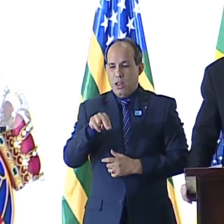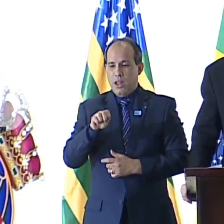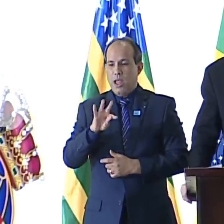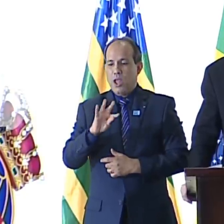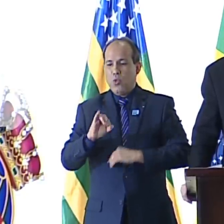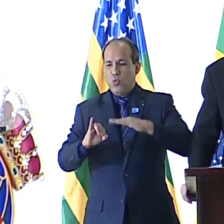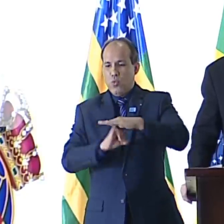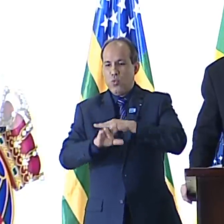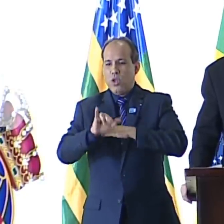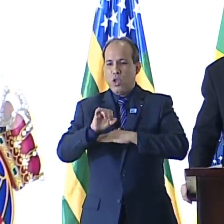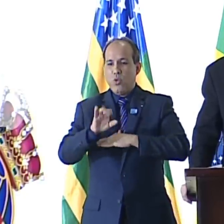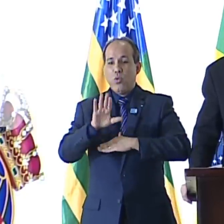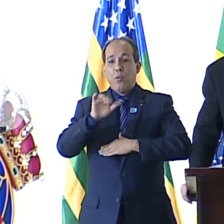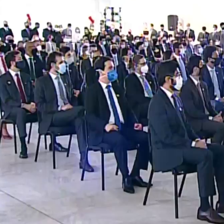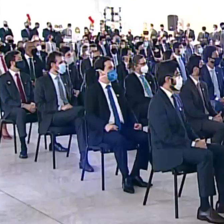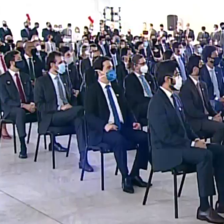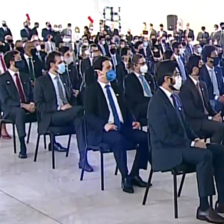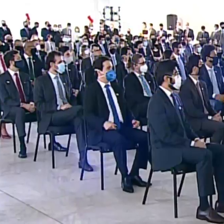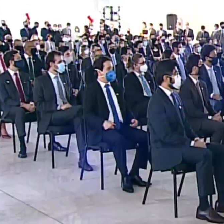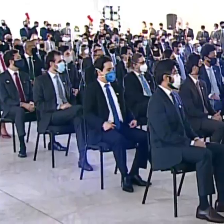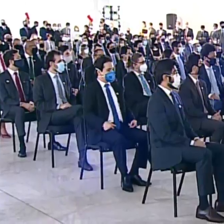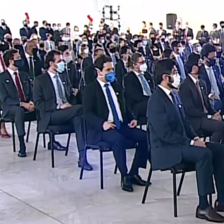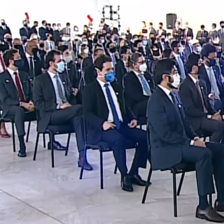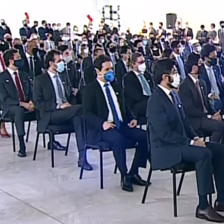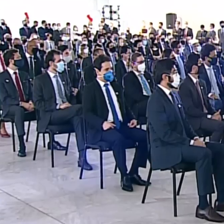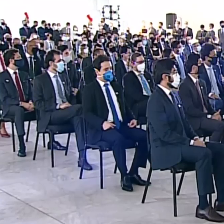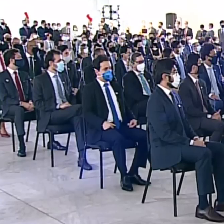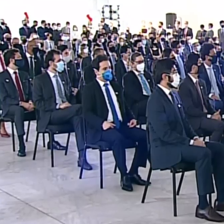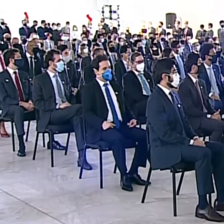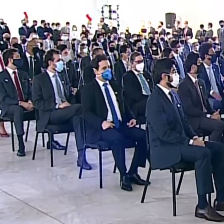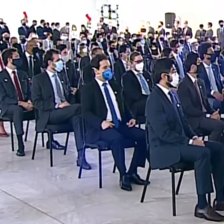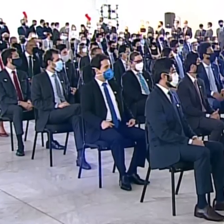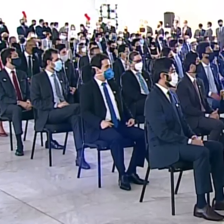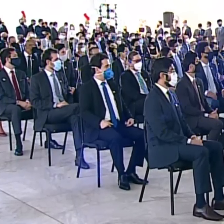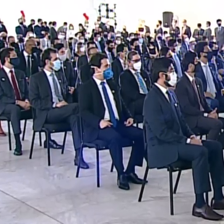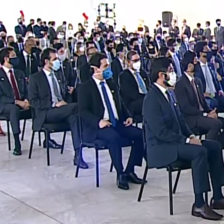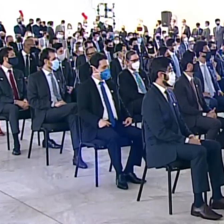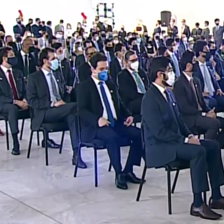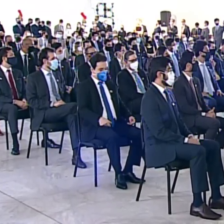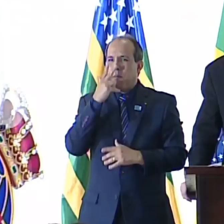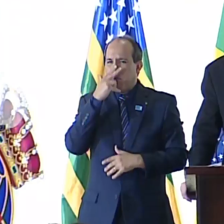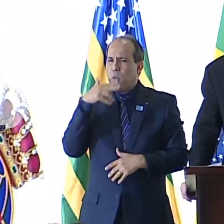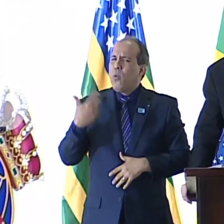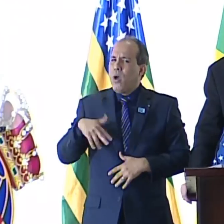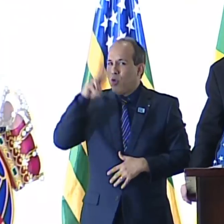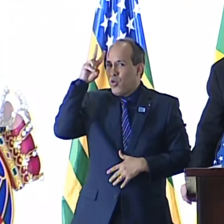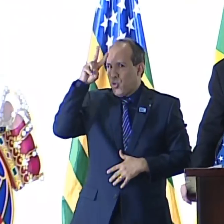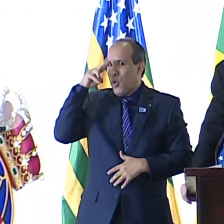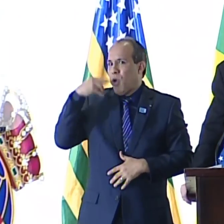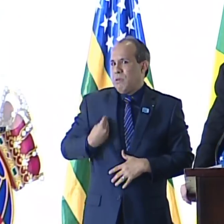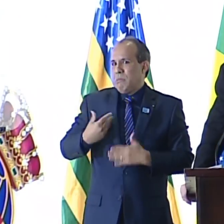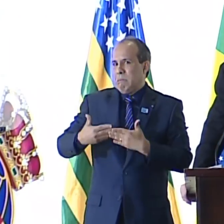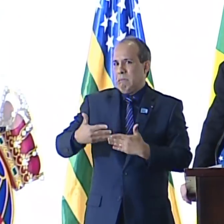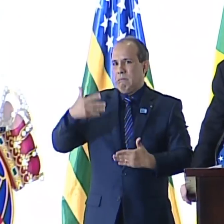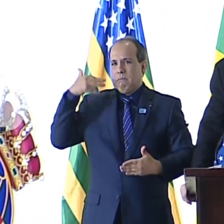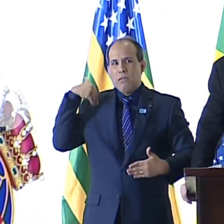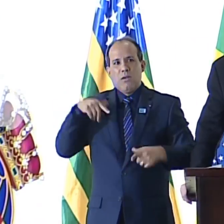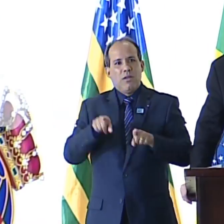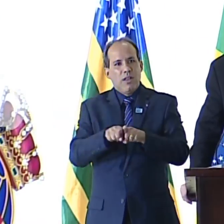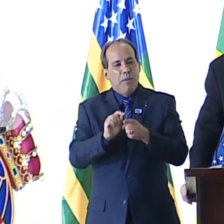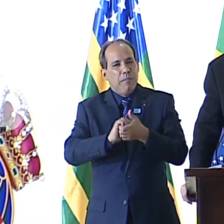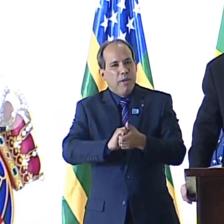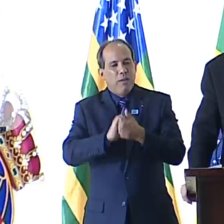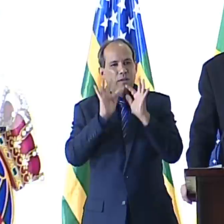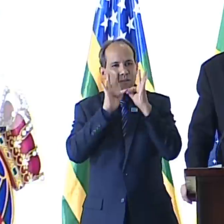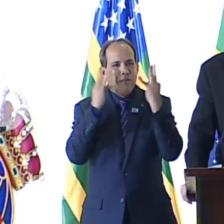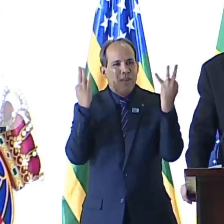ano em que o nosso Instituto completa 75 anos, 3 quartos de século de vida. Quero saudar as famílias, os formandos